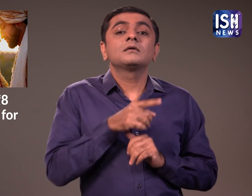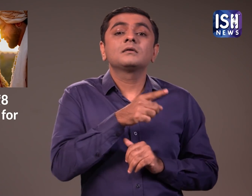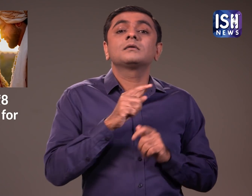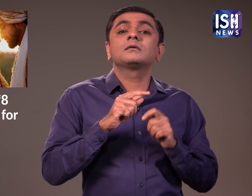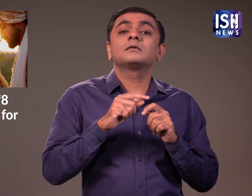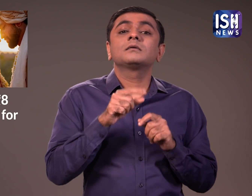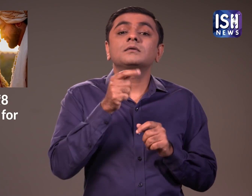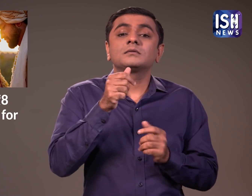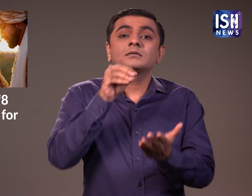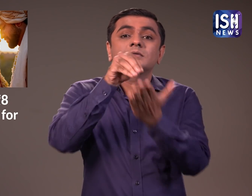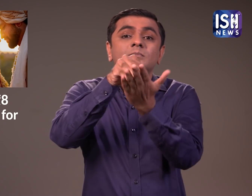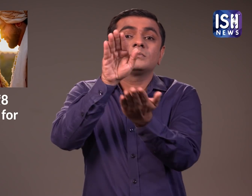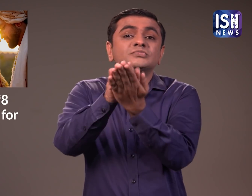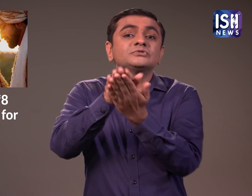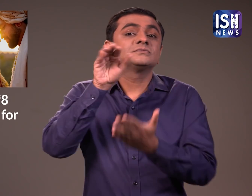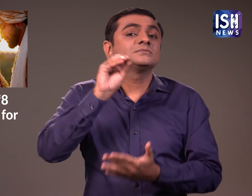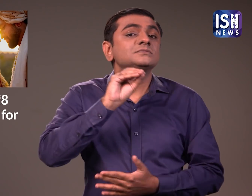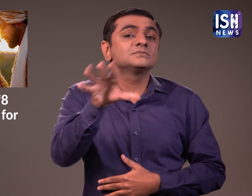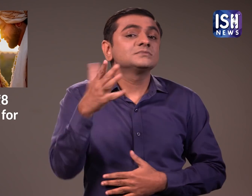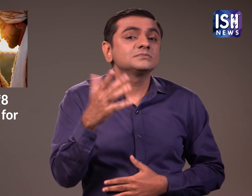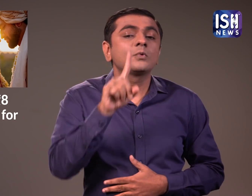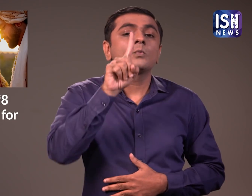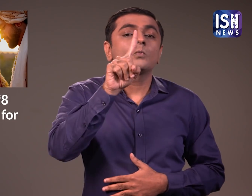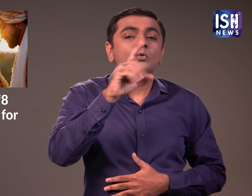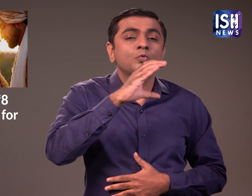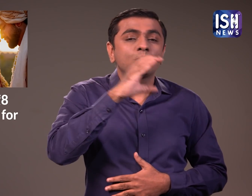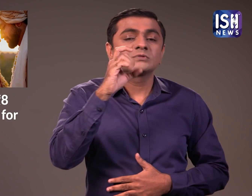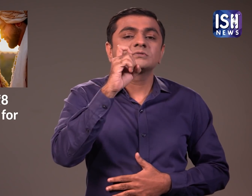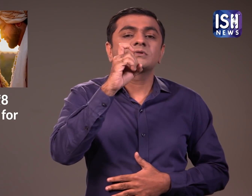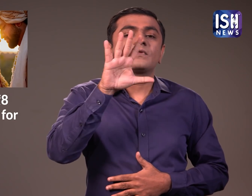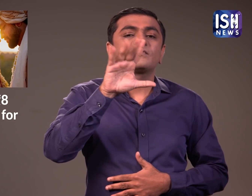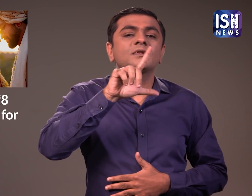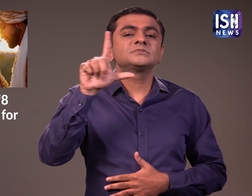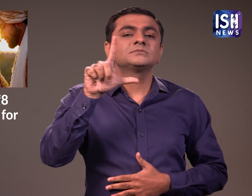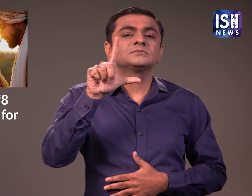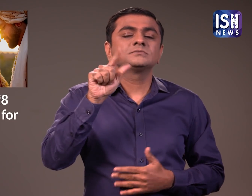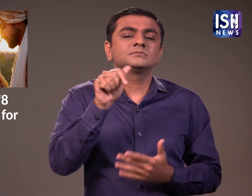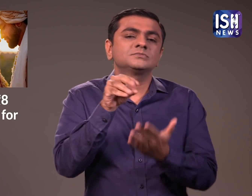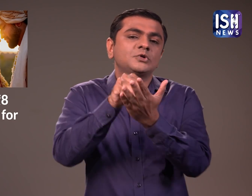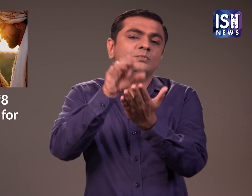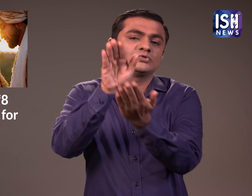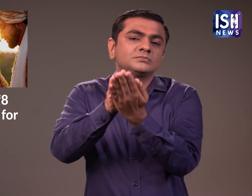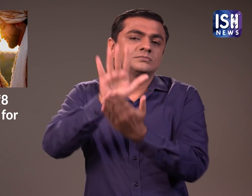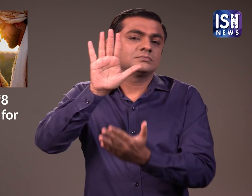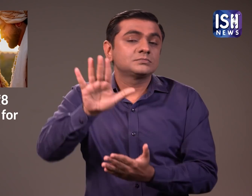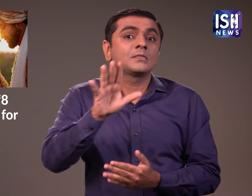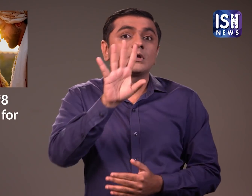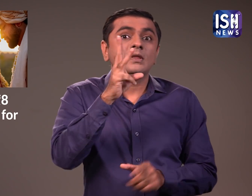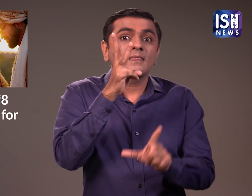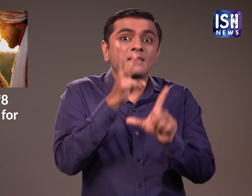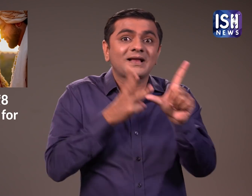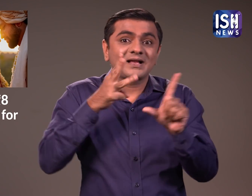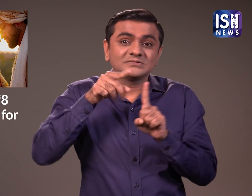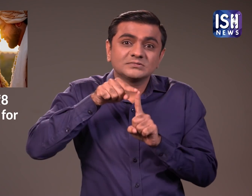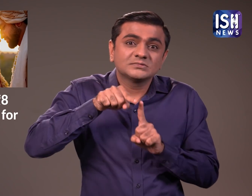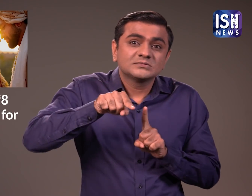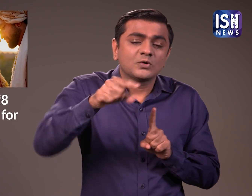अभिनेता द्वारा भुक्तान की गई सुरक्षा राशी एक करोड 75 लाक रुपे है और शुरुवाती तीन साल का